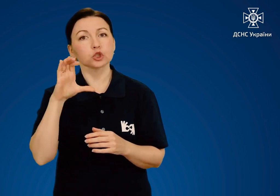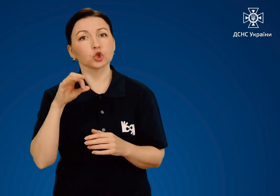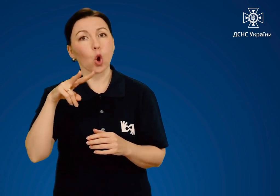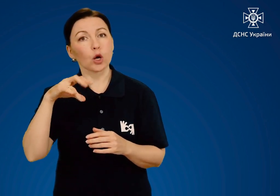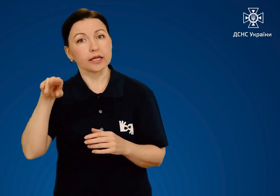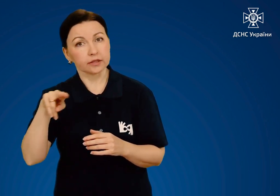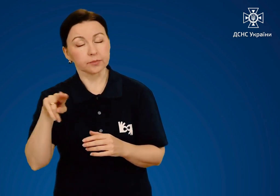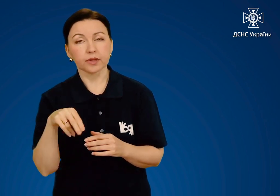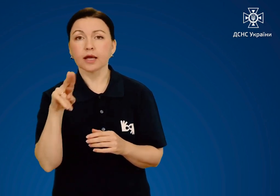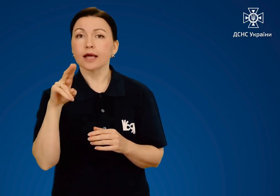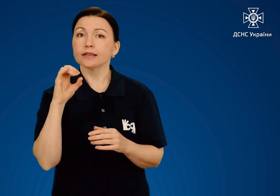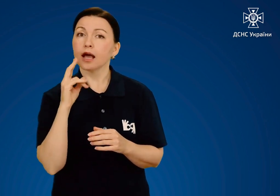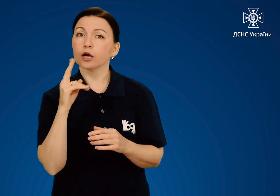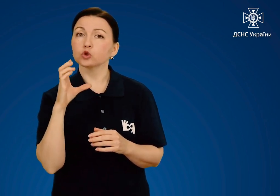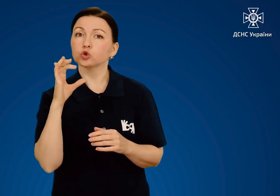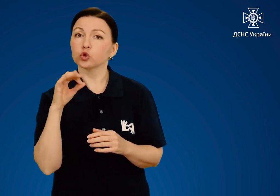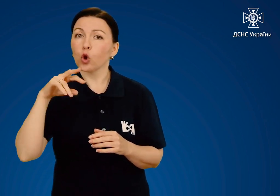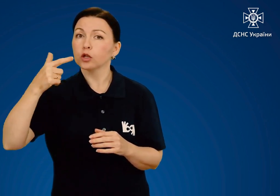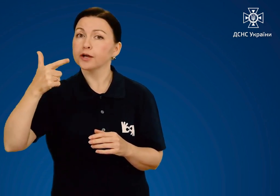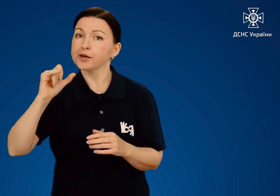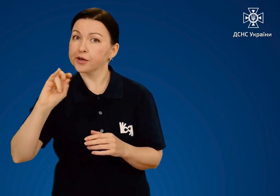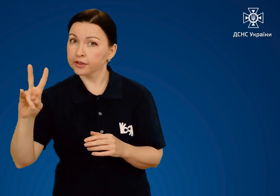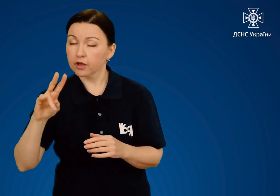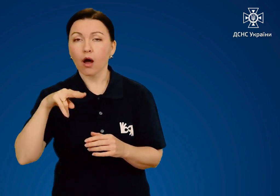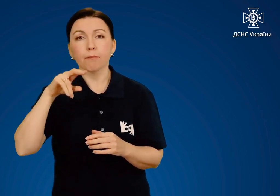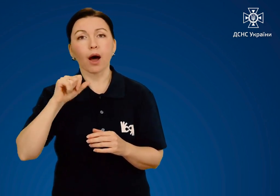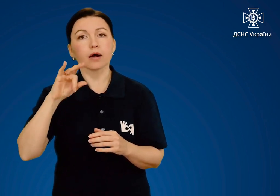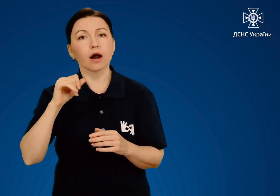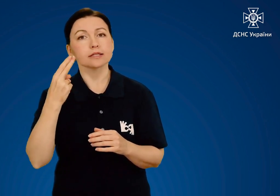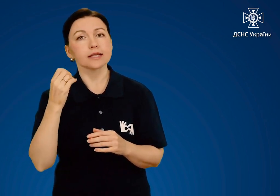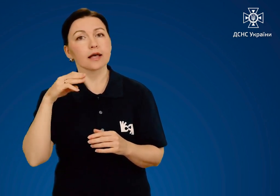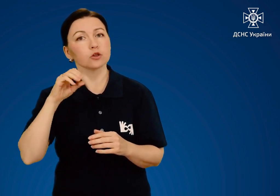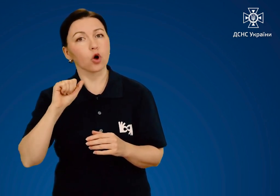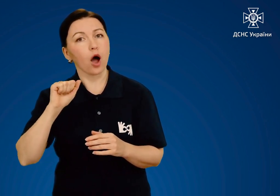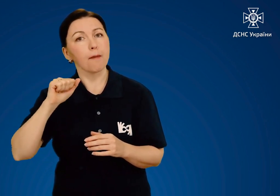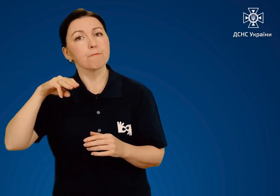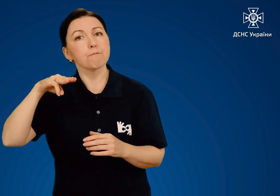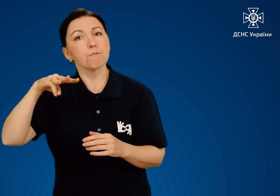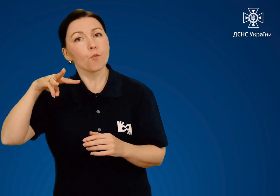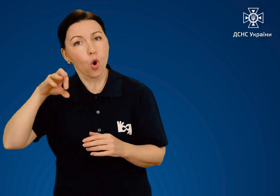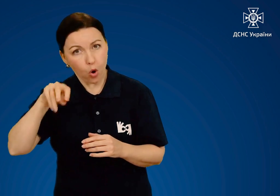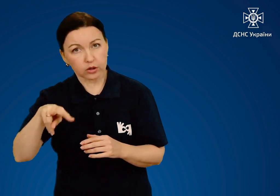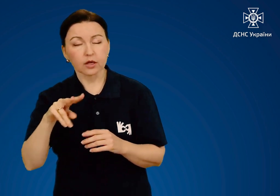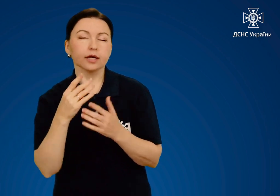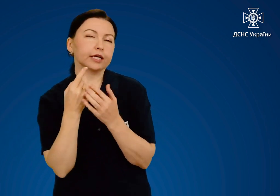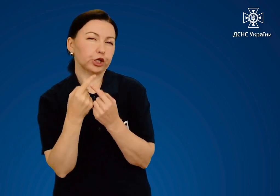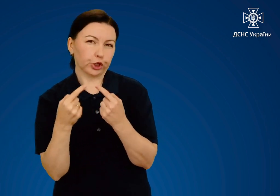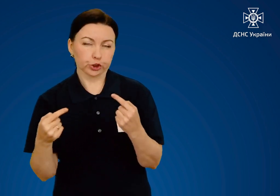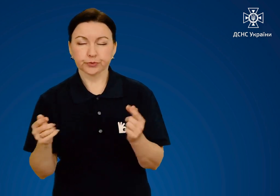німесолід, дексалгін, парацетамол та інші.